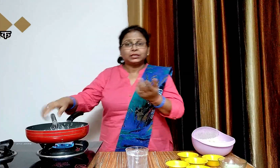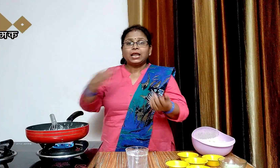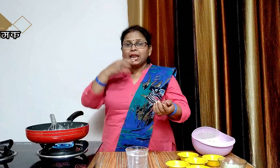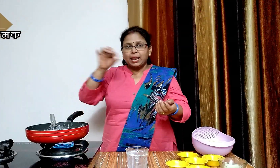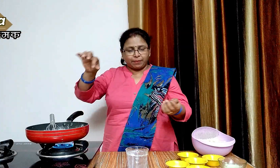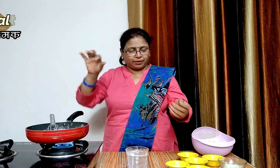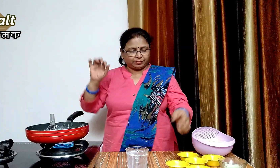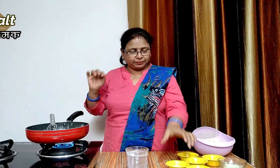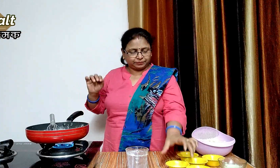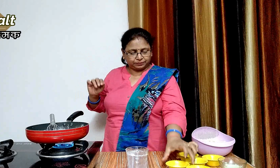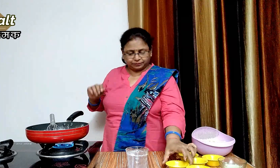अब इसमें नमख